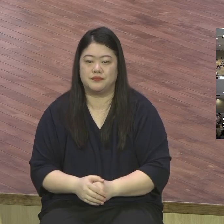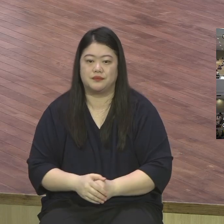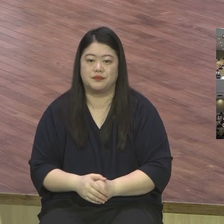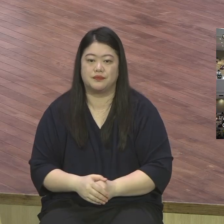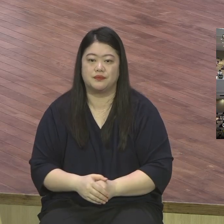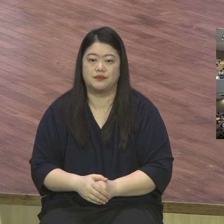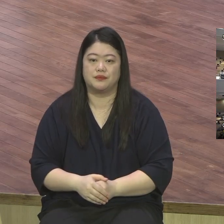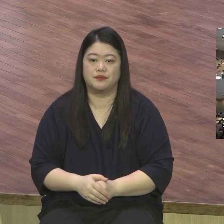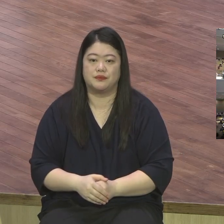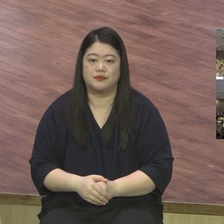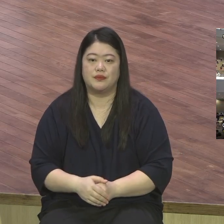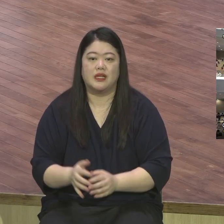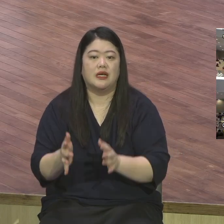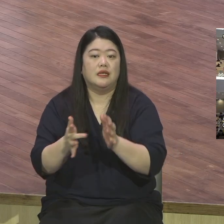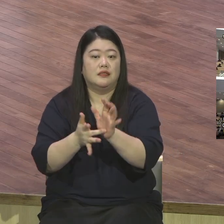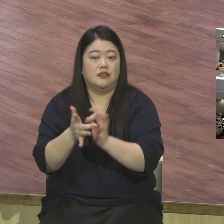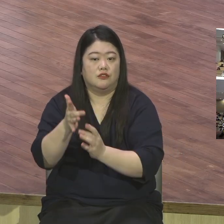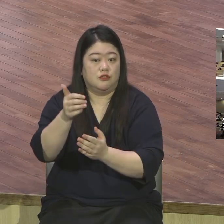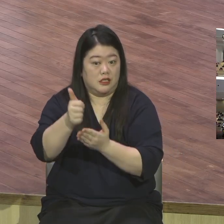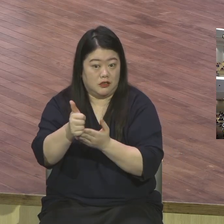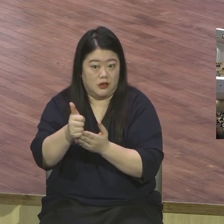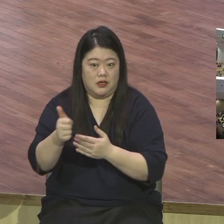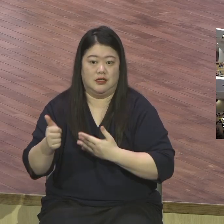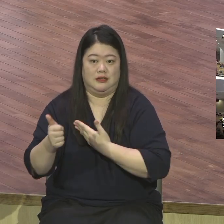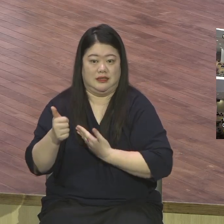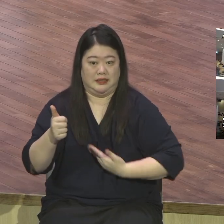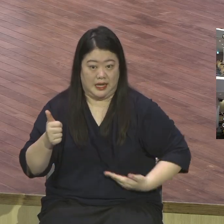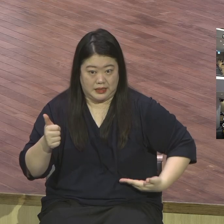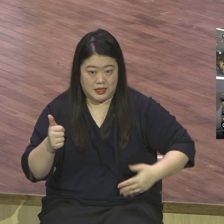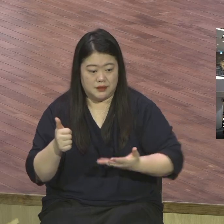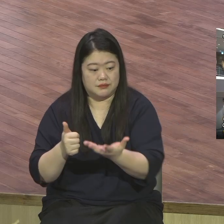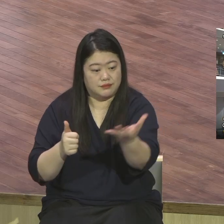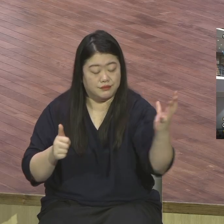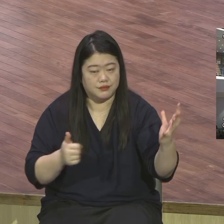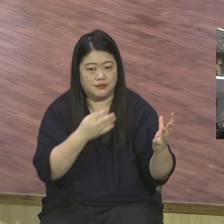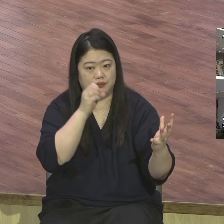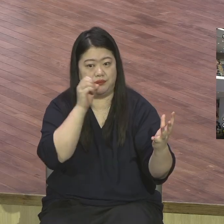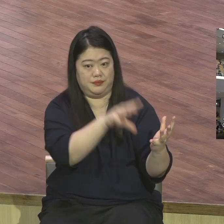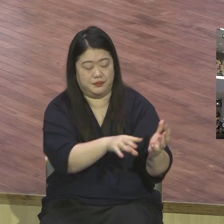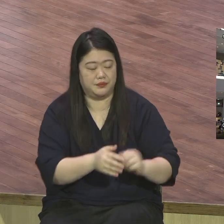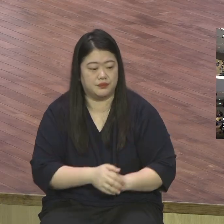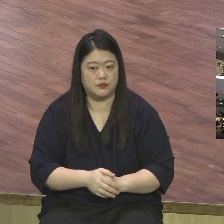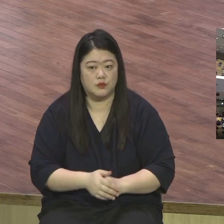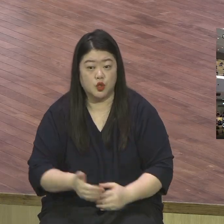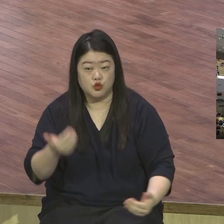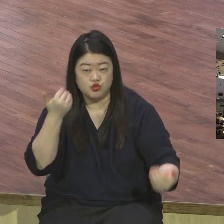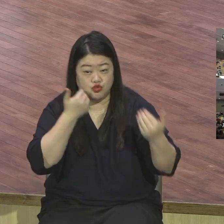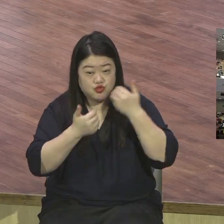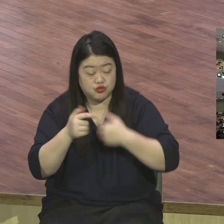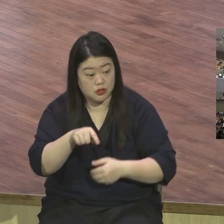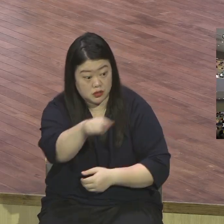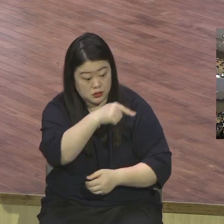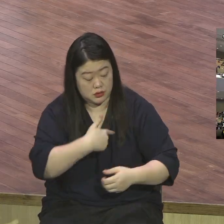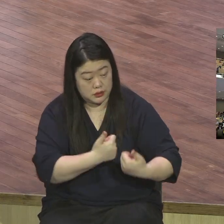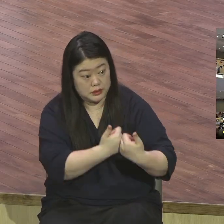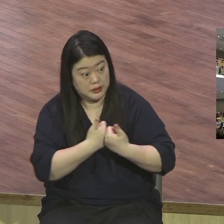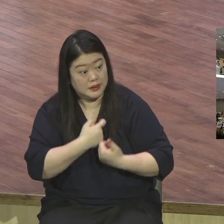예수께서 제자들에게 이러실 때 누구든지 나를 따라오르거든 자기를 부인하고 자기